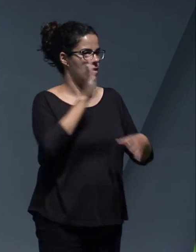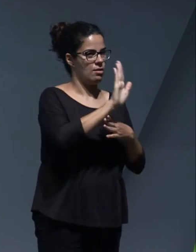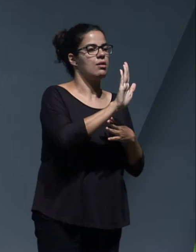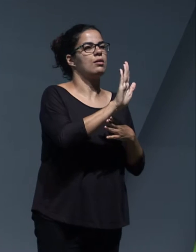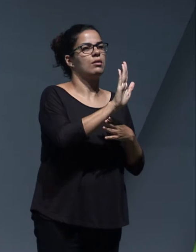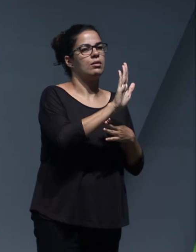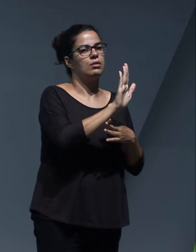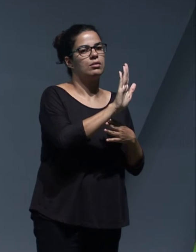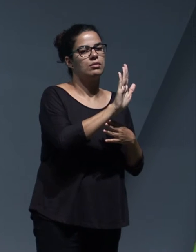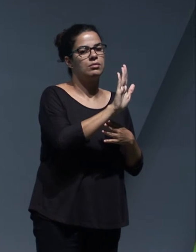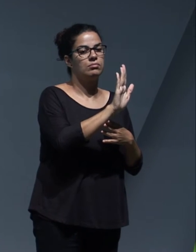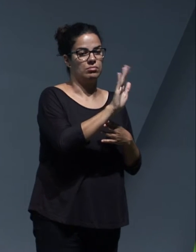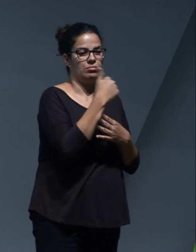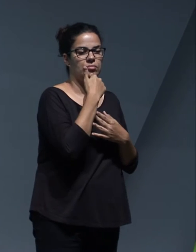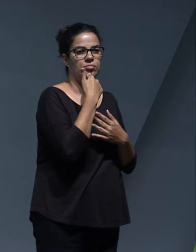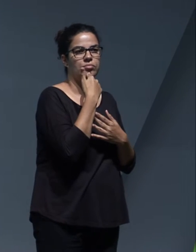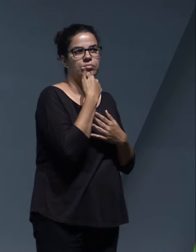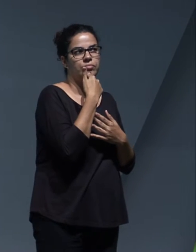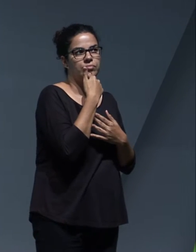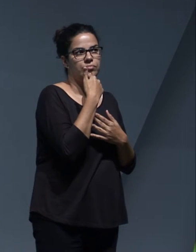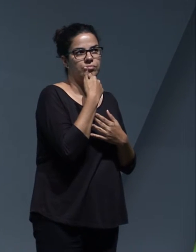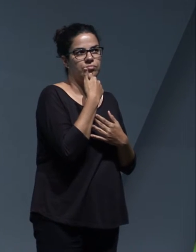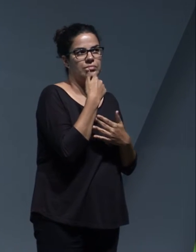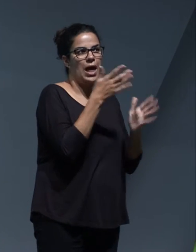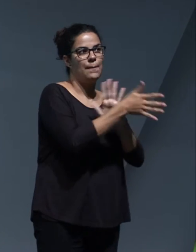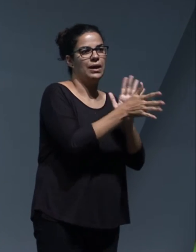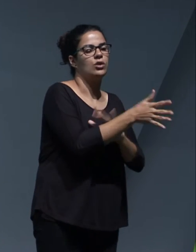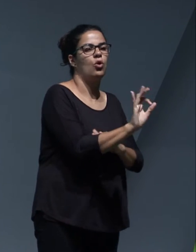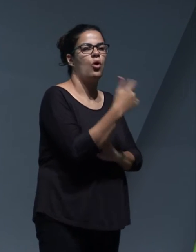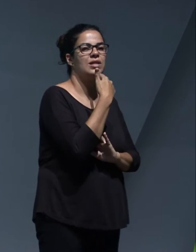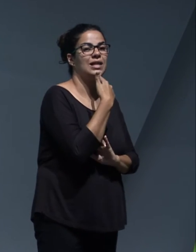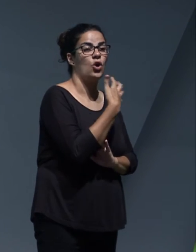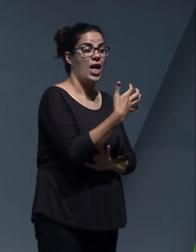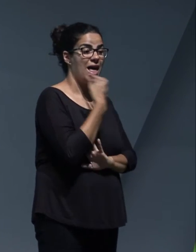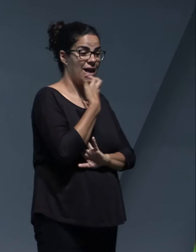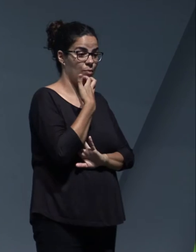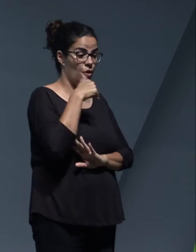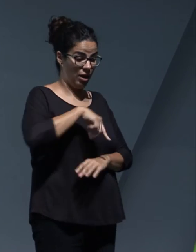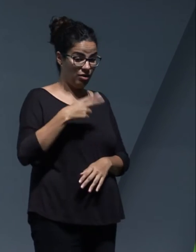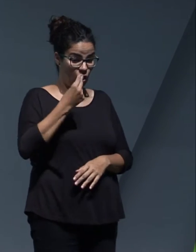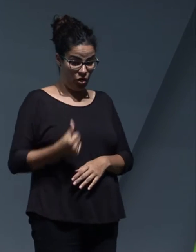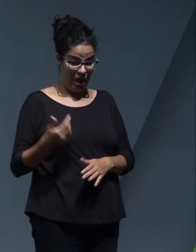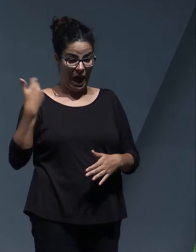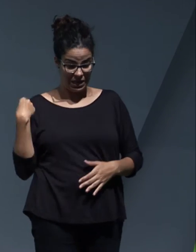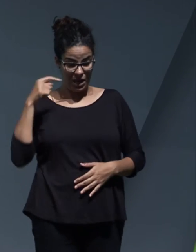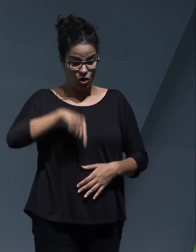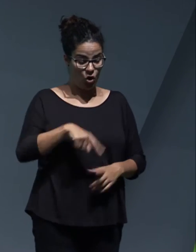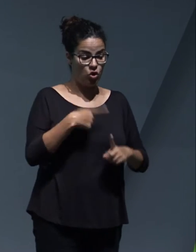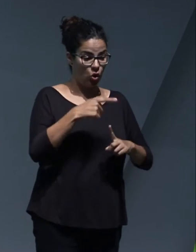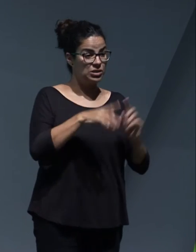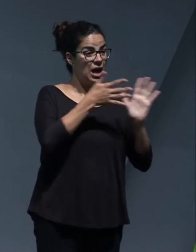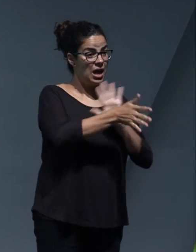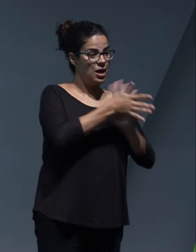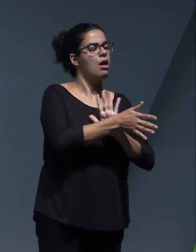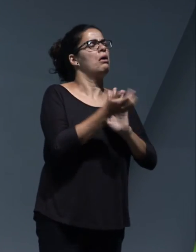poniendo ejemplos de cosas que se han dicho en estos dos días, y que Tenerife ha, de alguna forma,